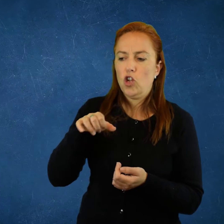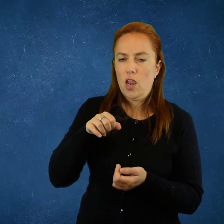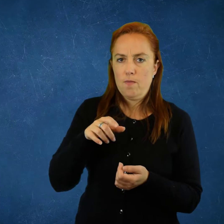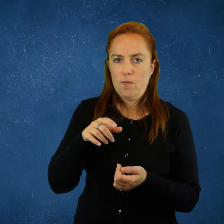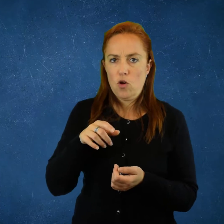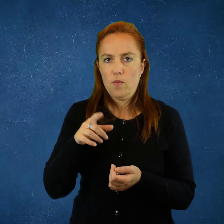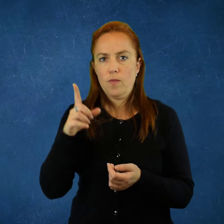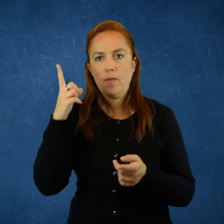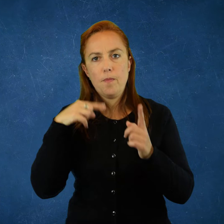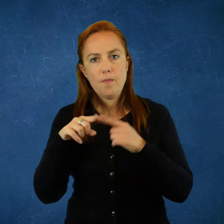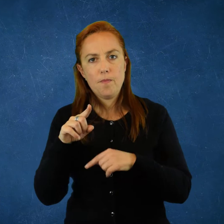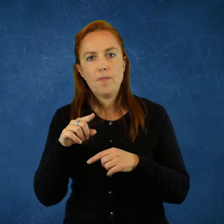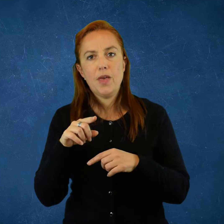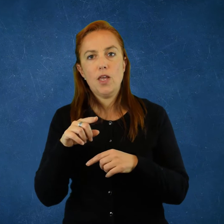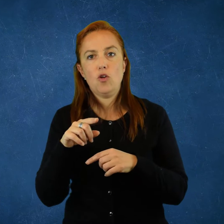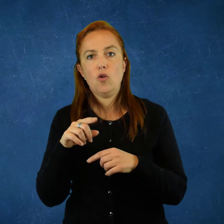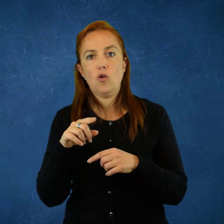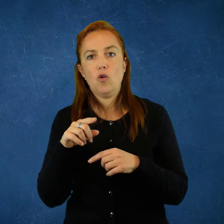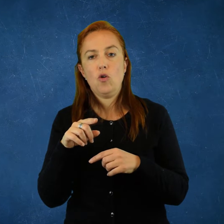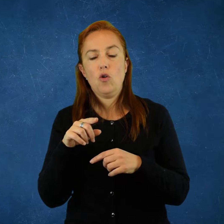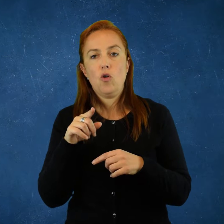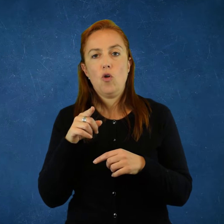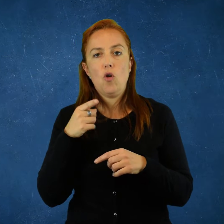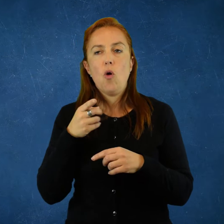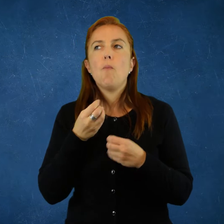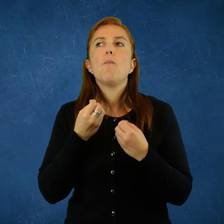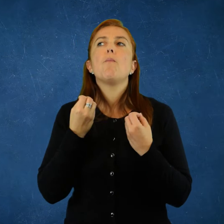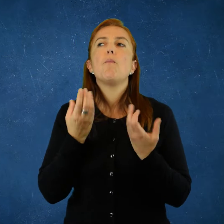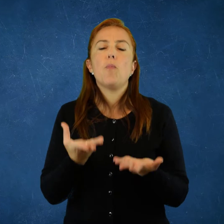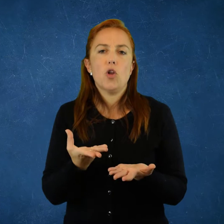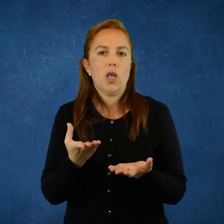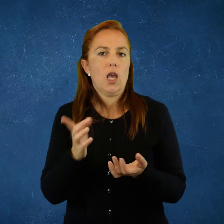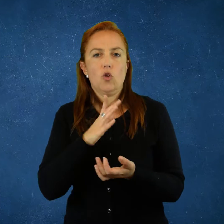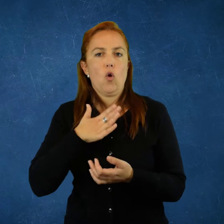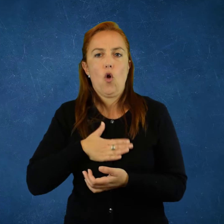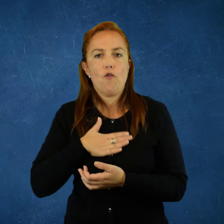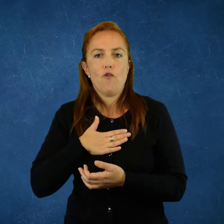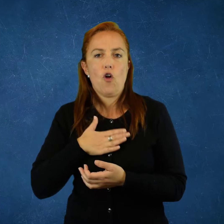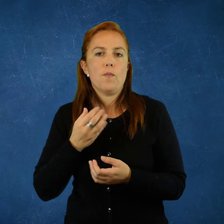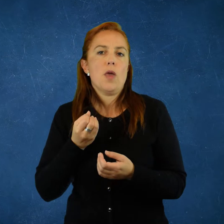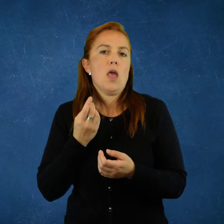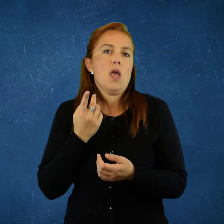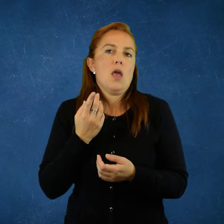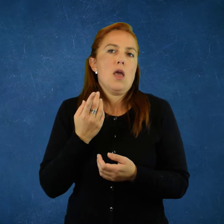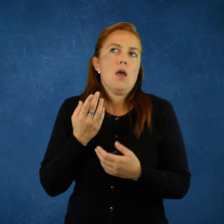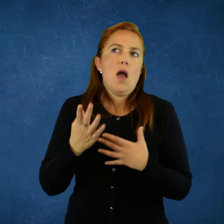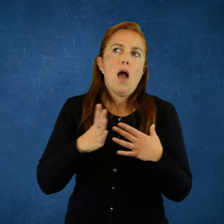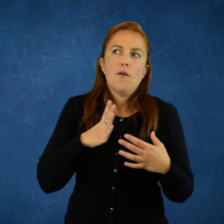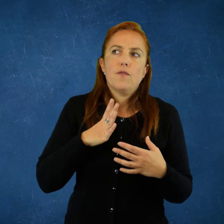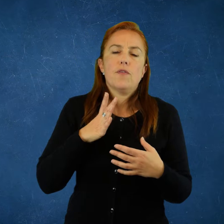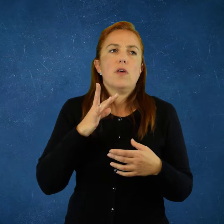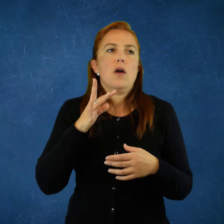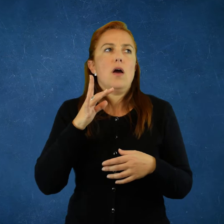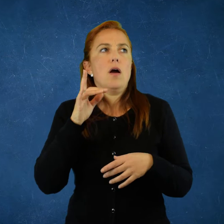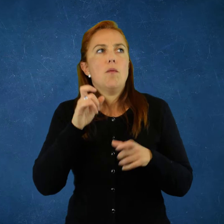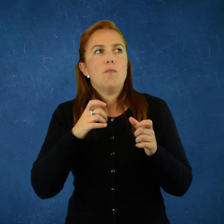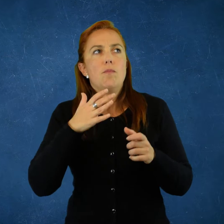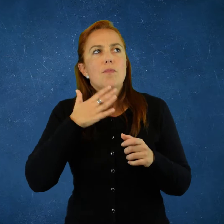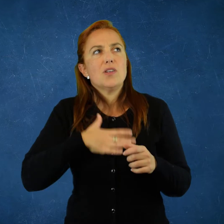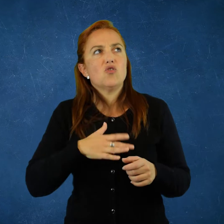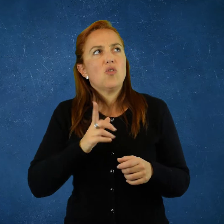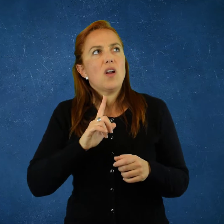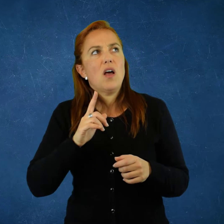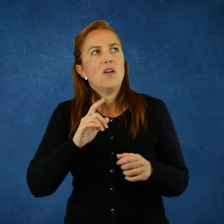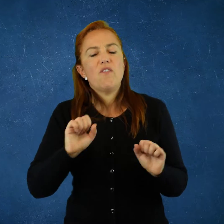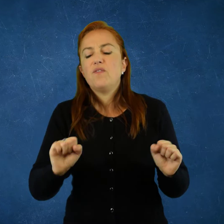socialismo. Pero a éste especialmente lo condenaba por determinadas prácticas